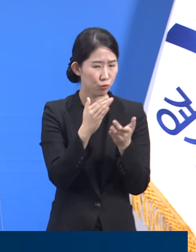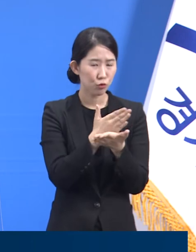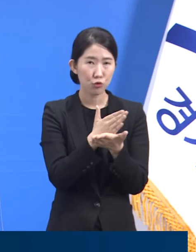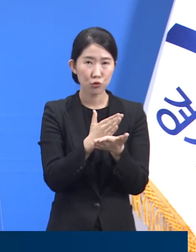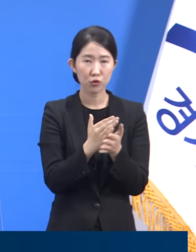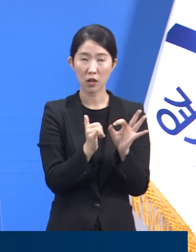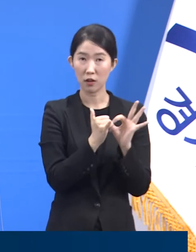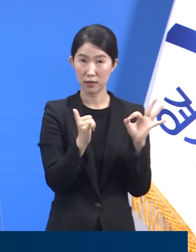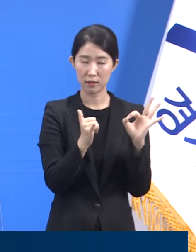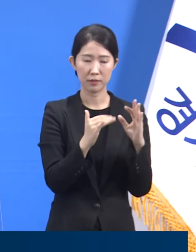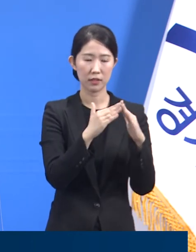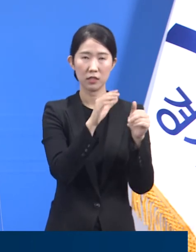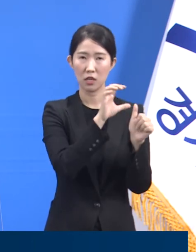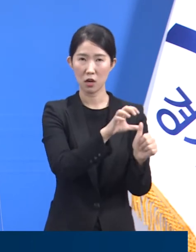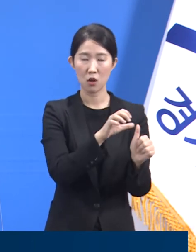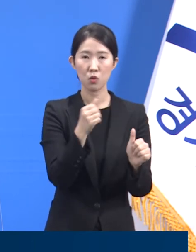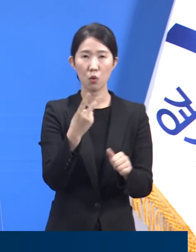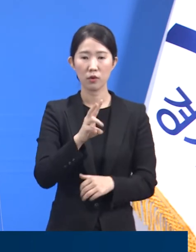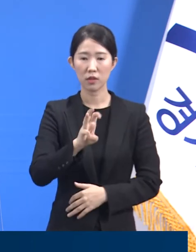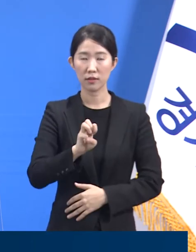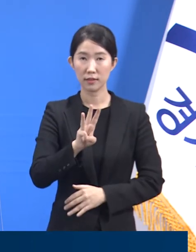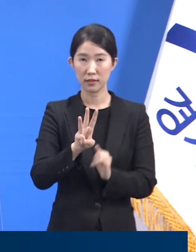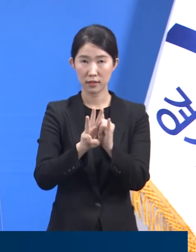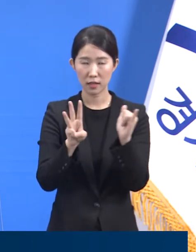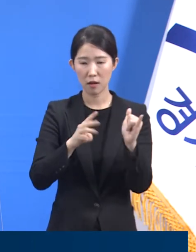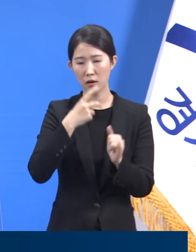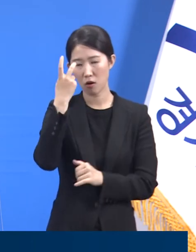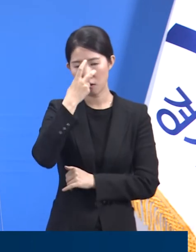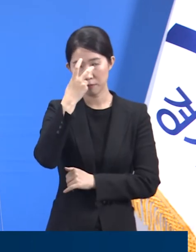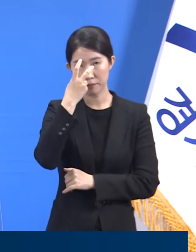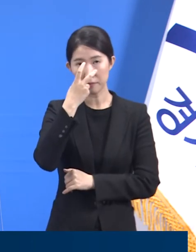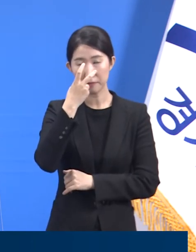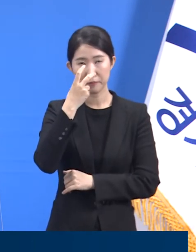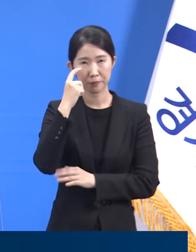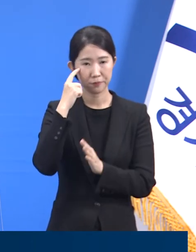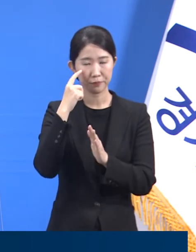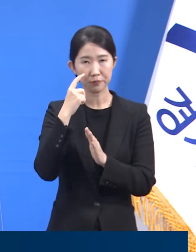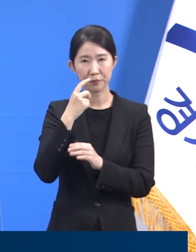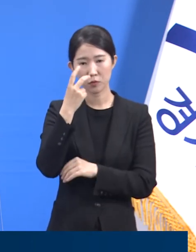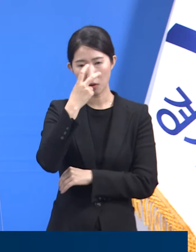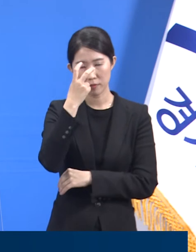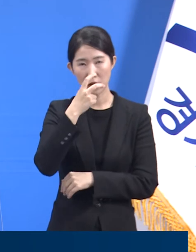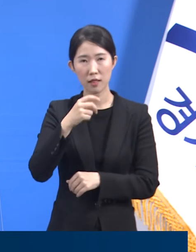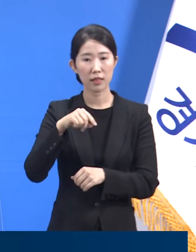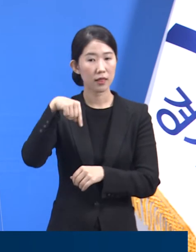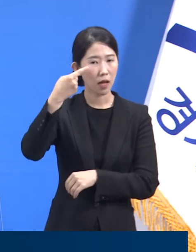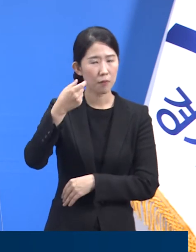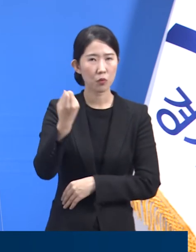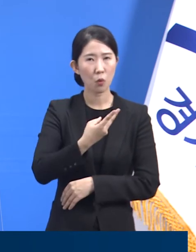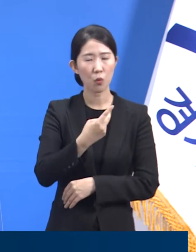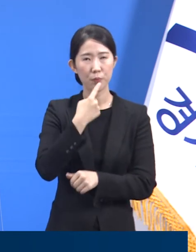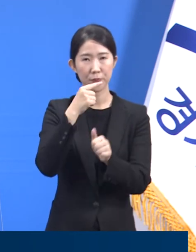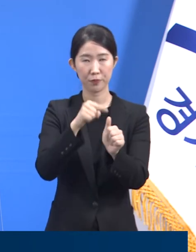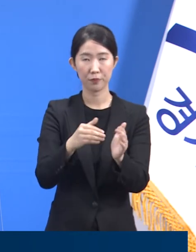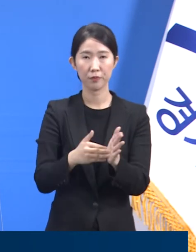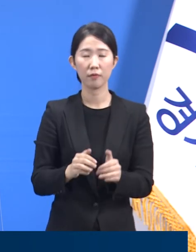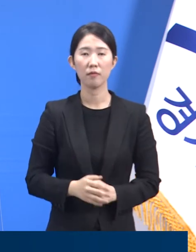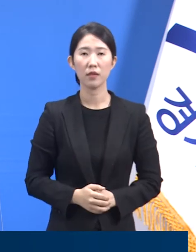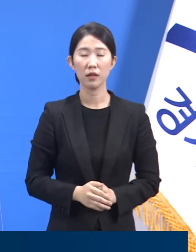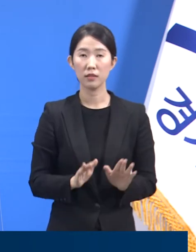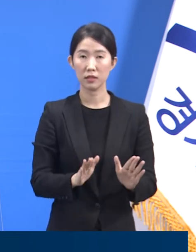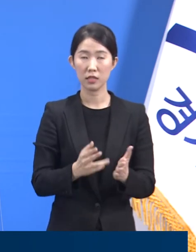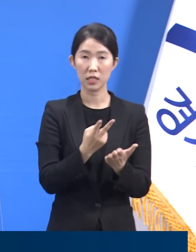33명에게 능동감시 조치를 내렸습니다. 밀접 접촉자로 분류된 입원 환자 6명은